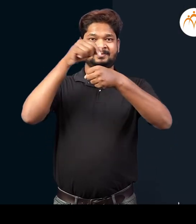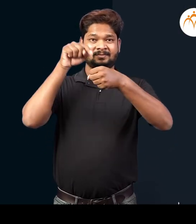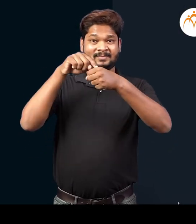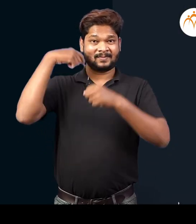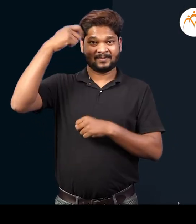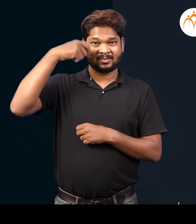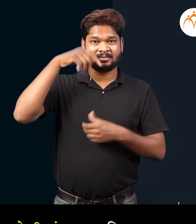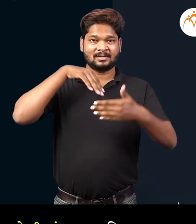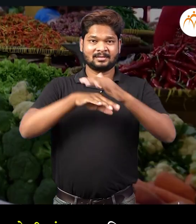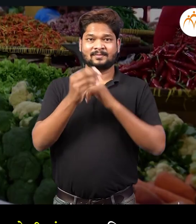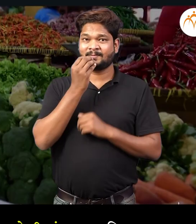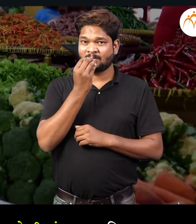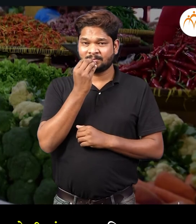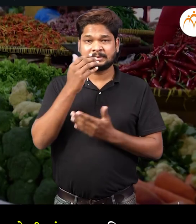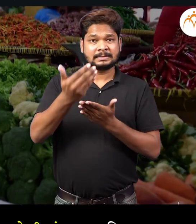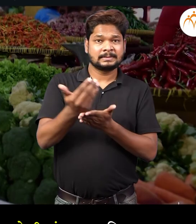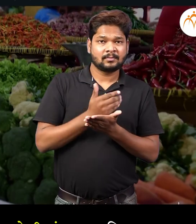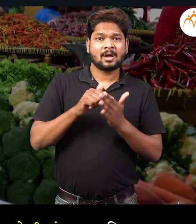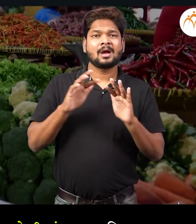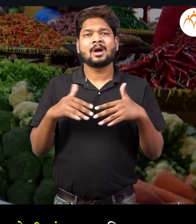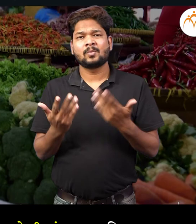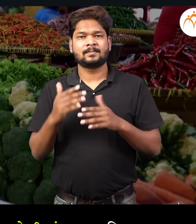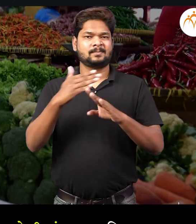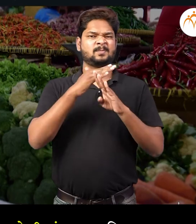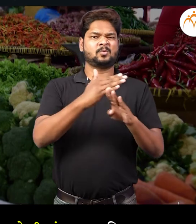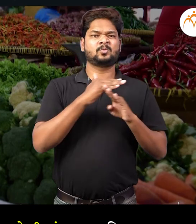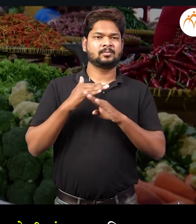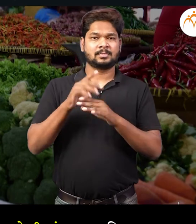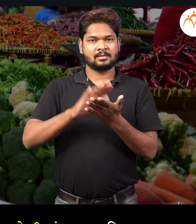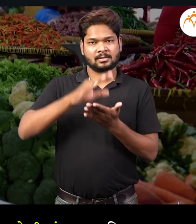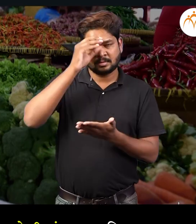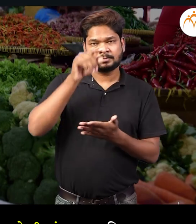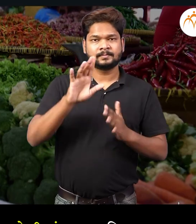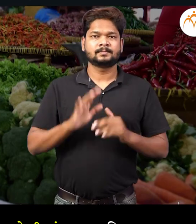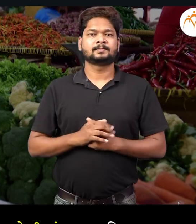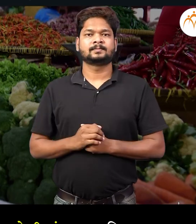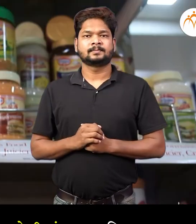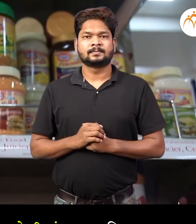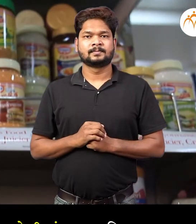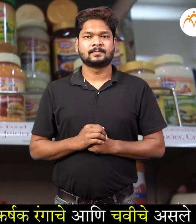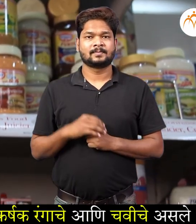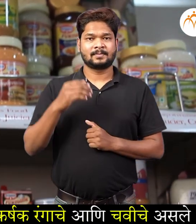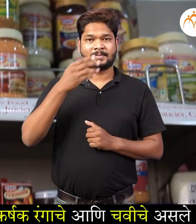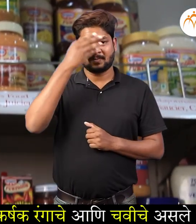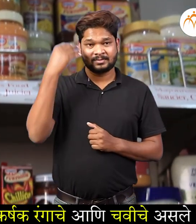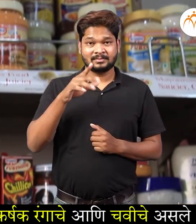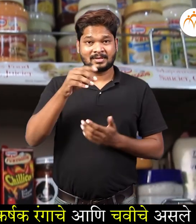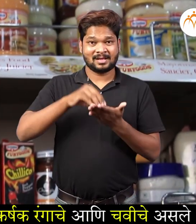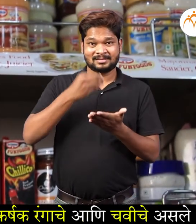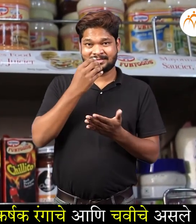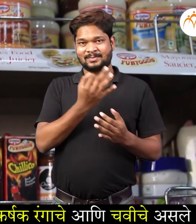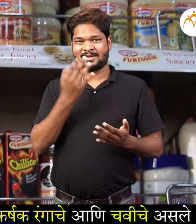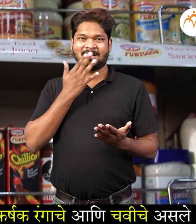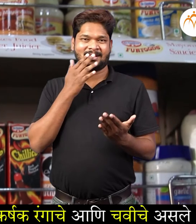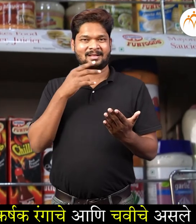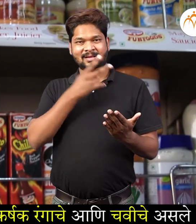साराउश तर या विडियो मदे तुमी अन्न सुरक्षेची संकलपना शिकलात तसेच हे ही विश्रू